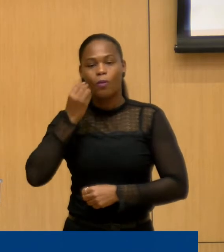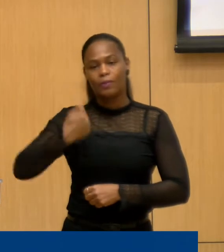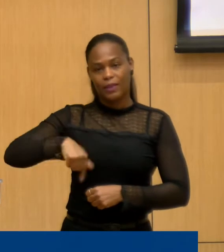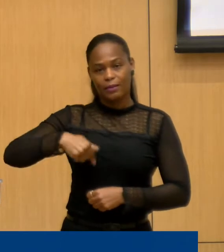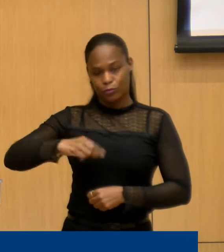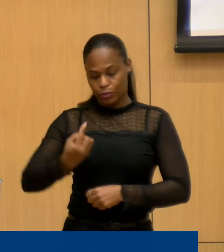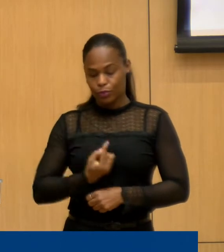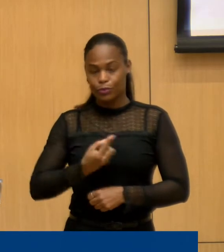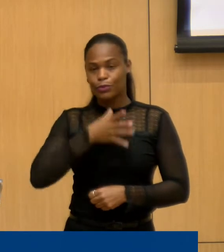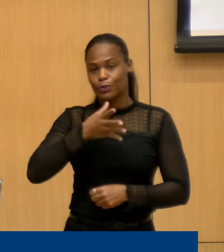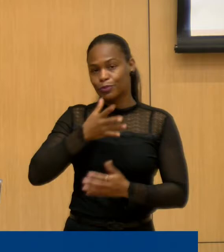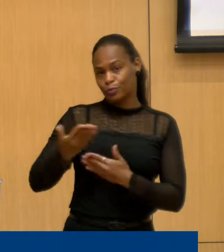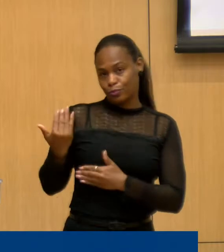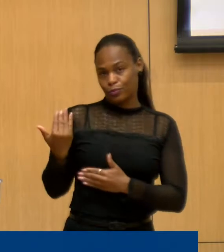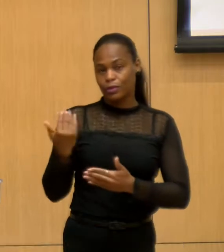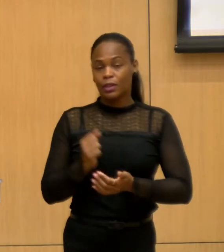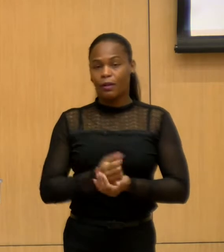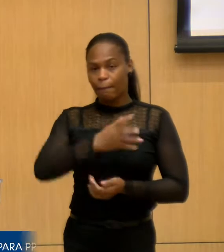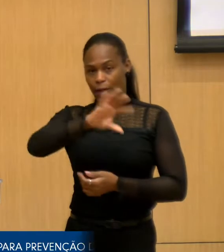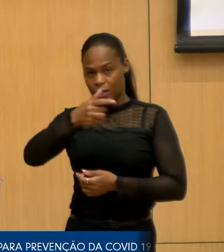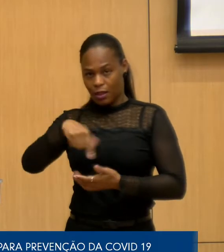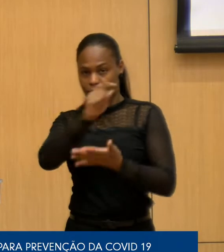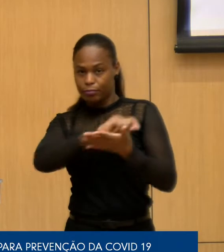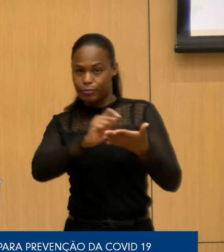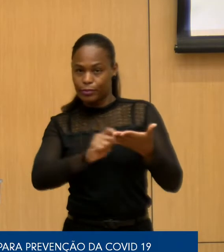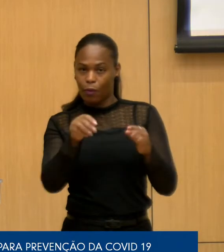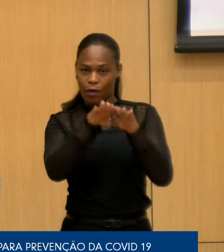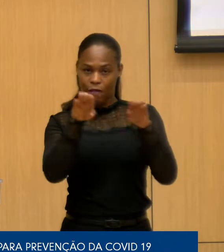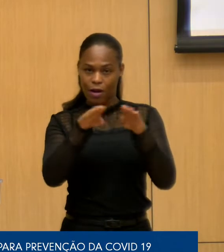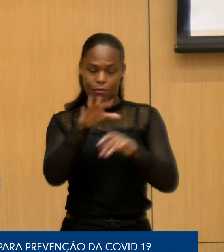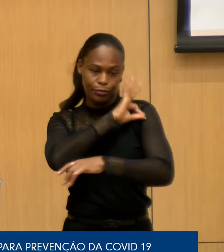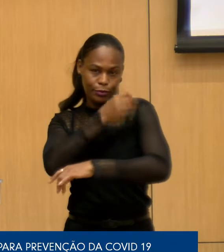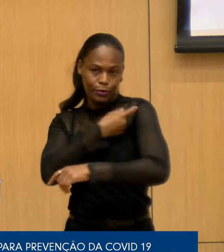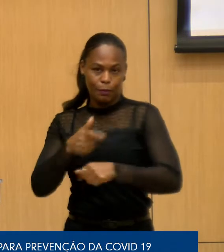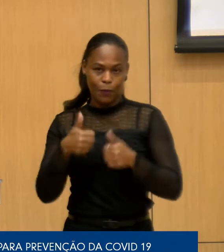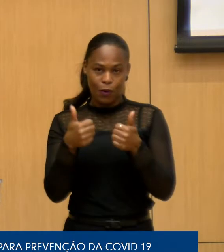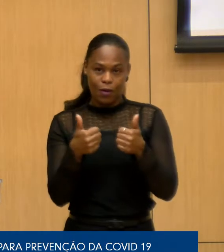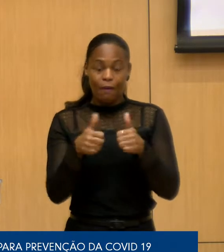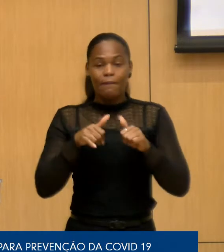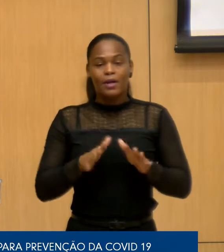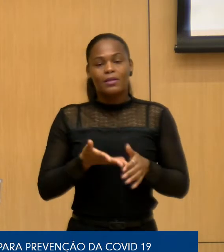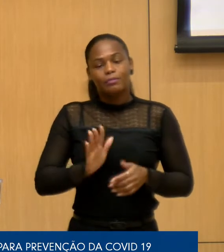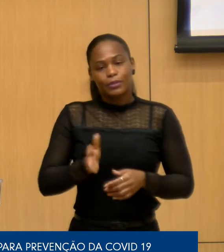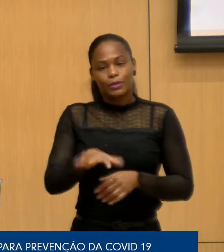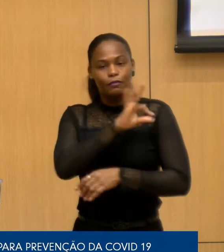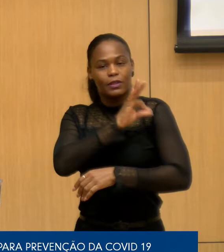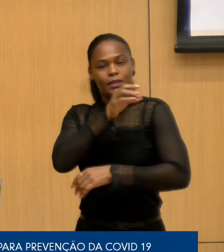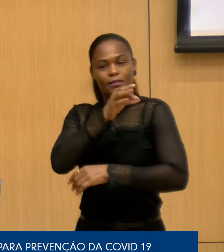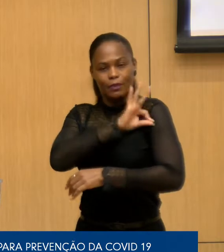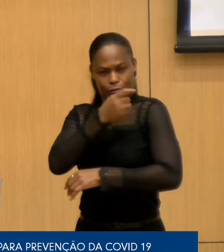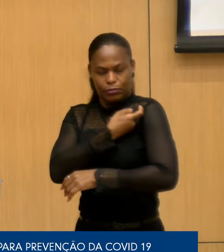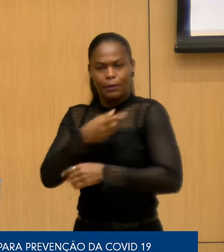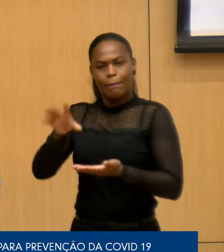sido dito. O país tem registrado bons níveis de vacinação, mas é preciso vacinar mais.